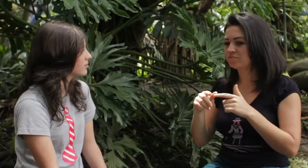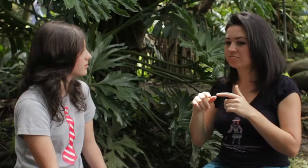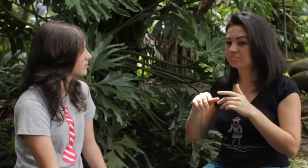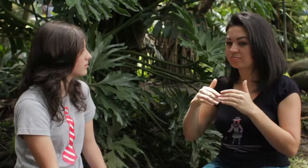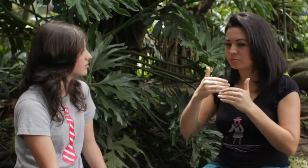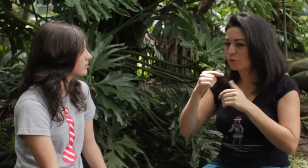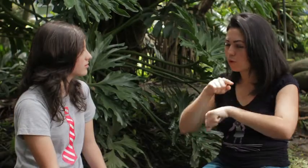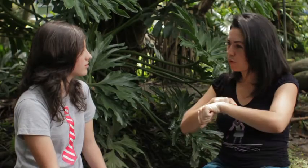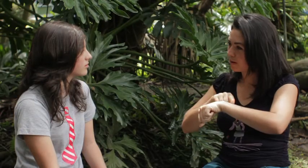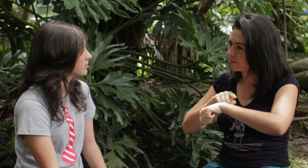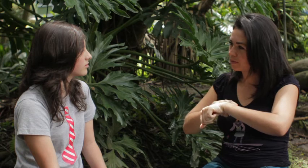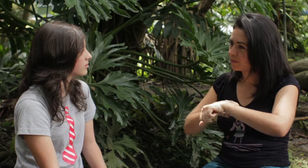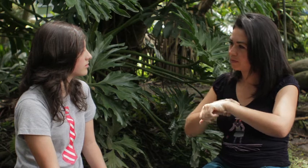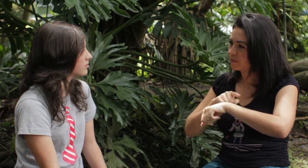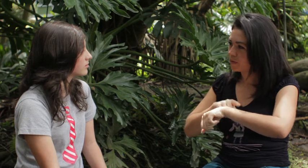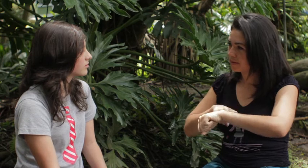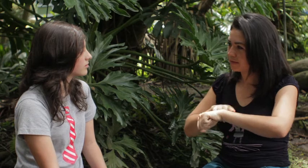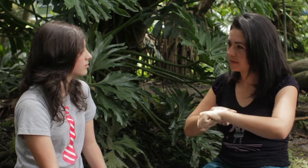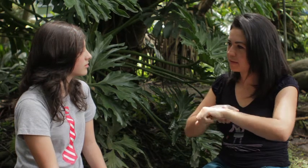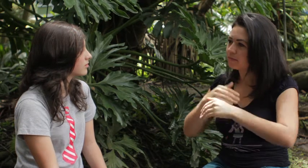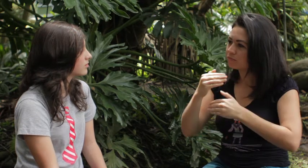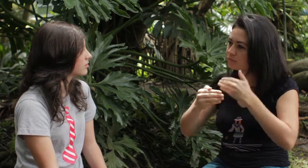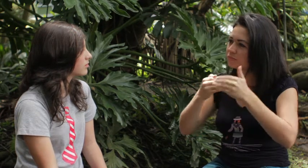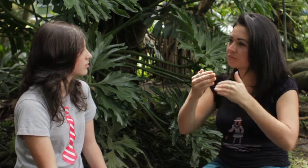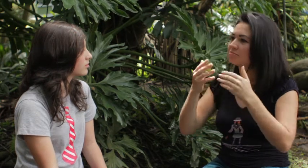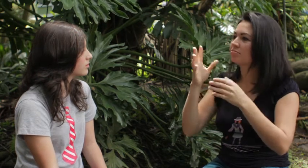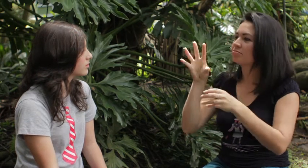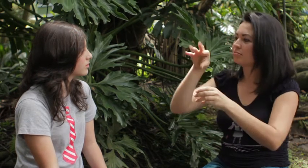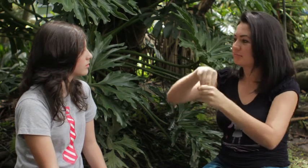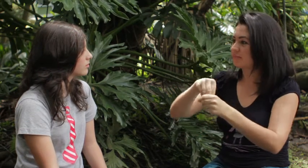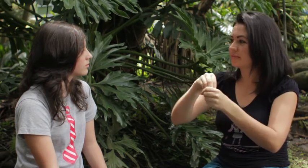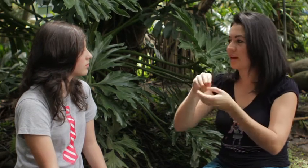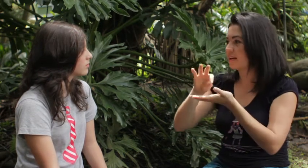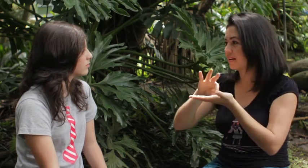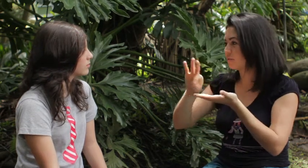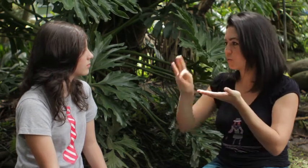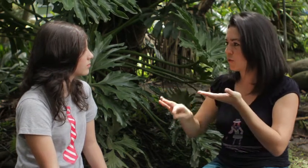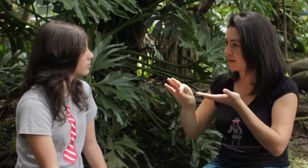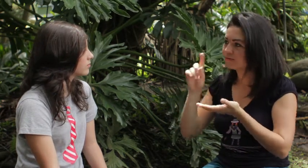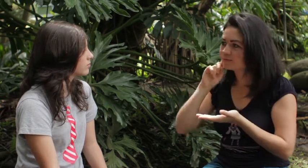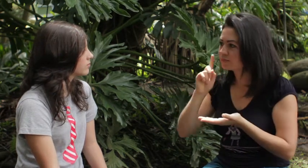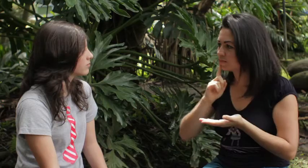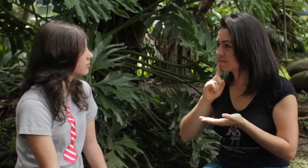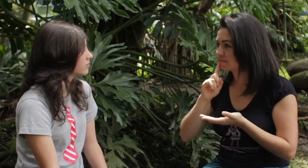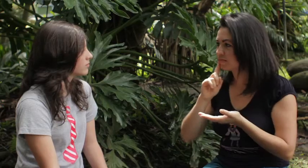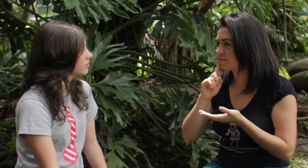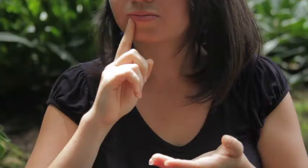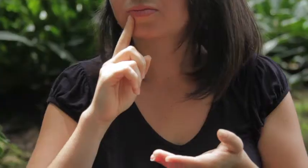Entonces En el tiempo Fue un proceso Desde la escuela Una